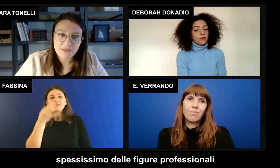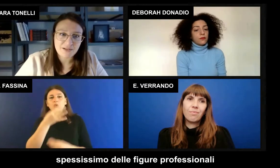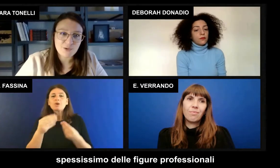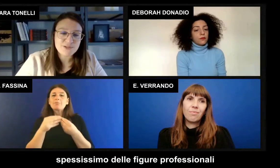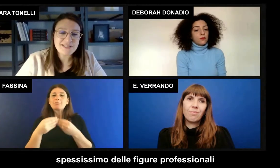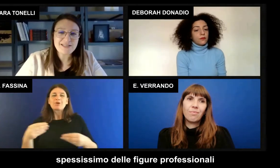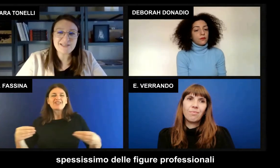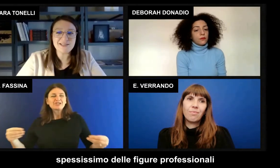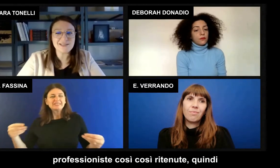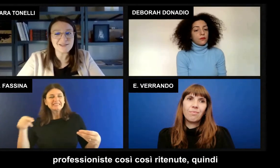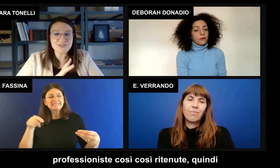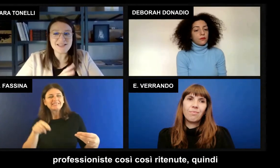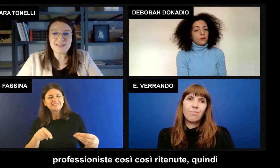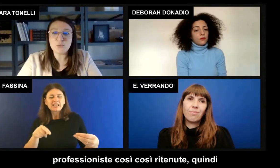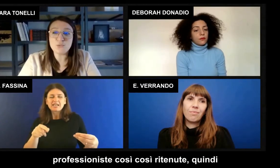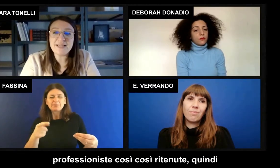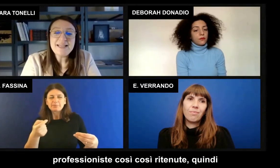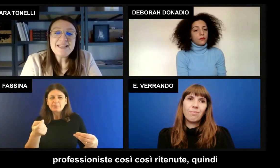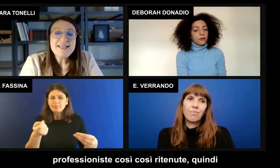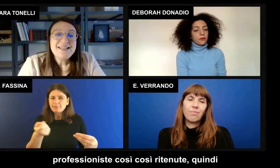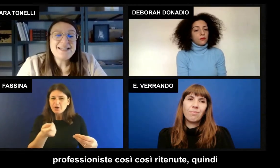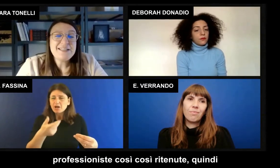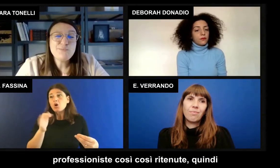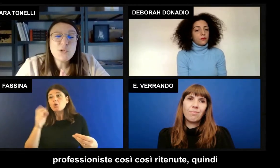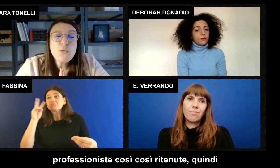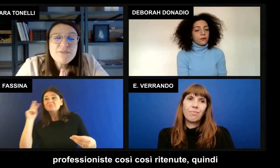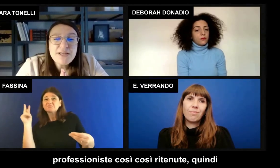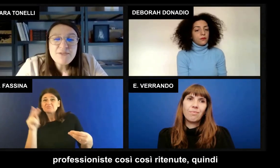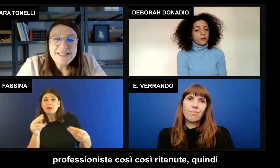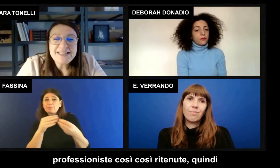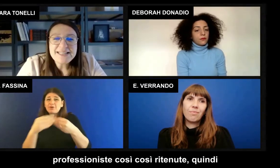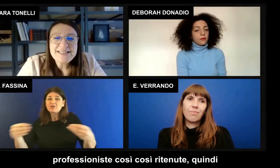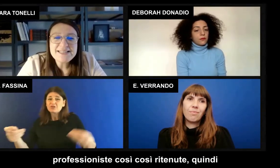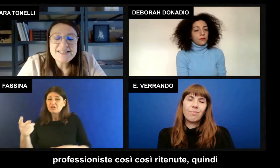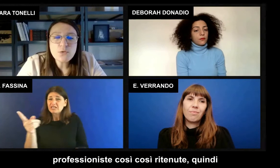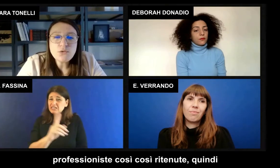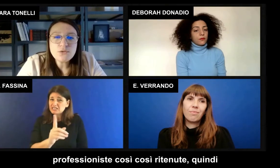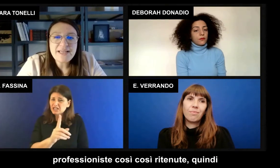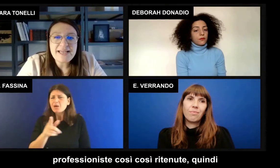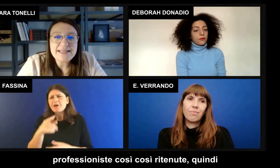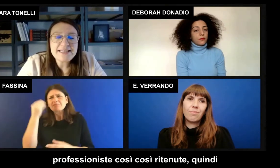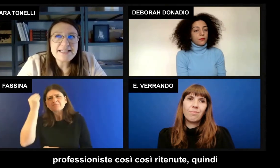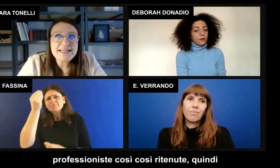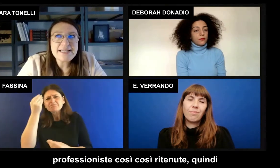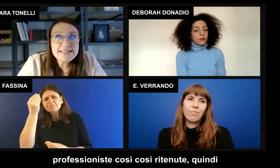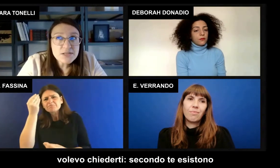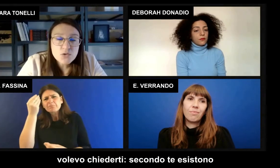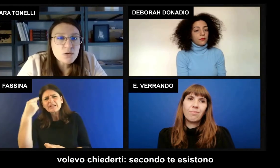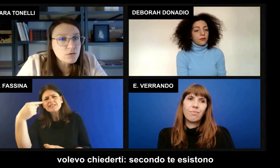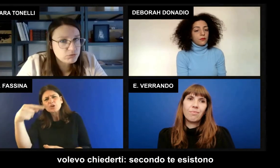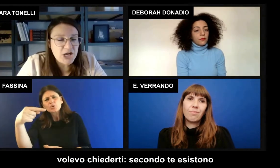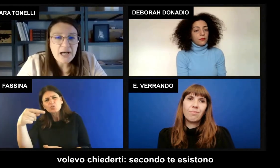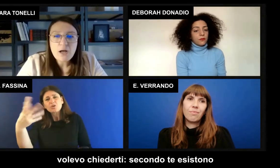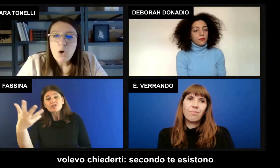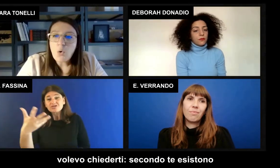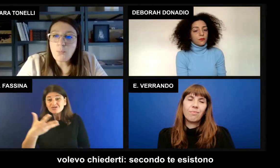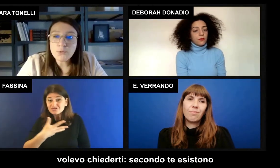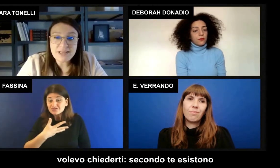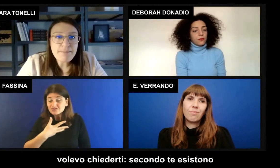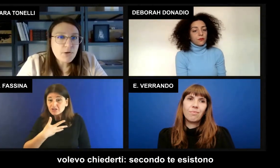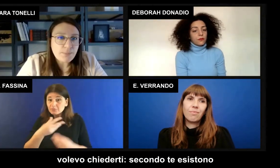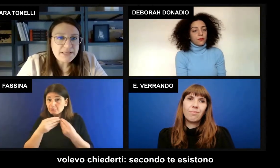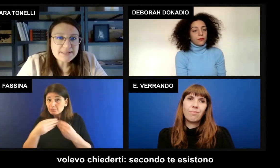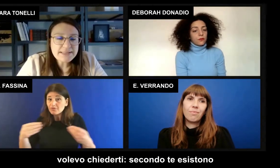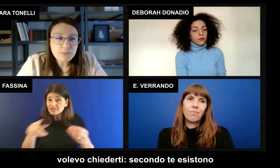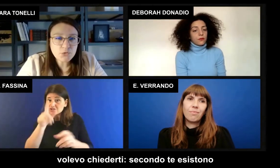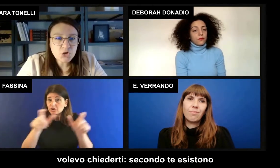così ritenute. Quindi volevo chiederti, secondo te esistono già o